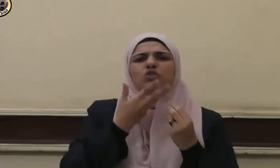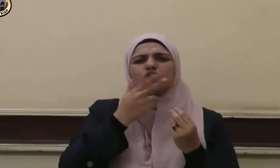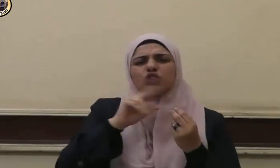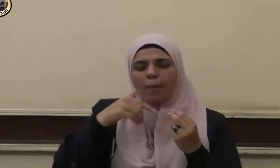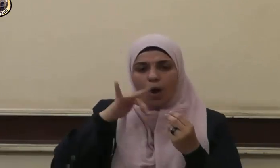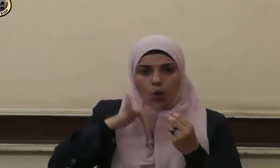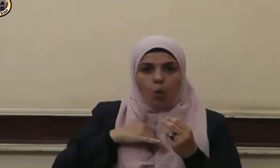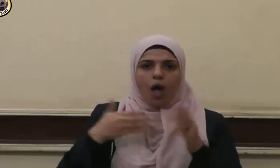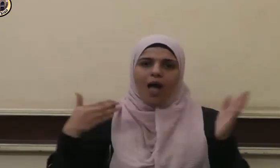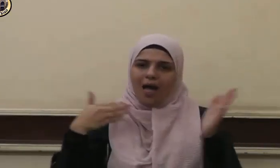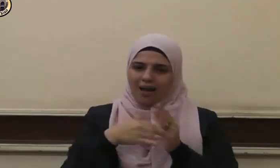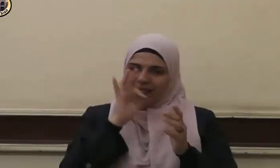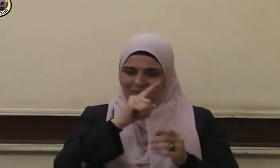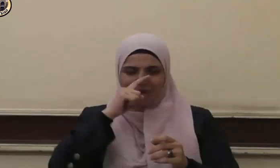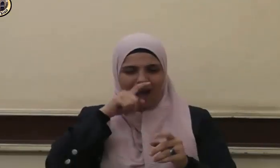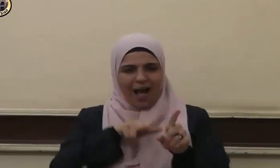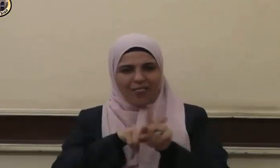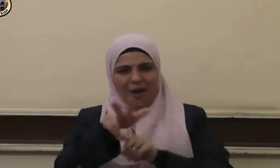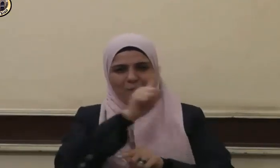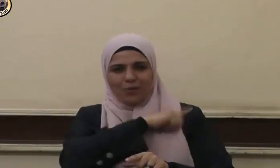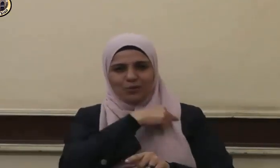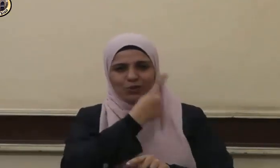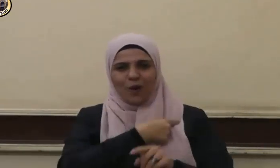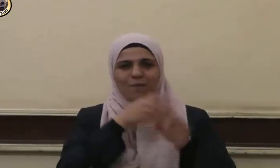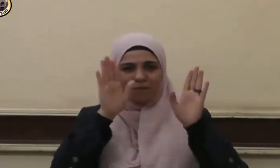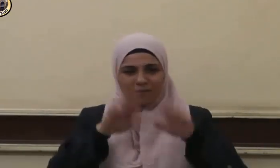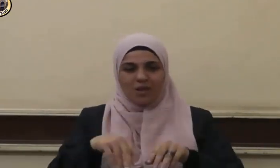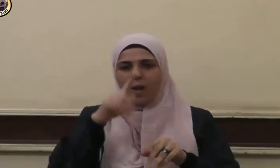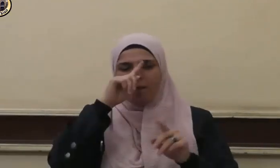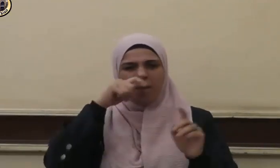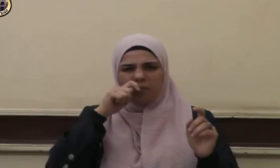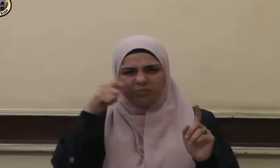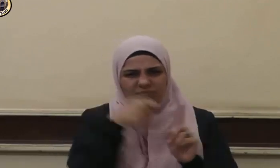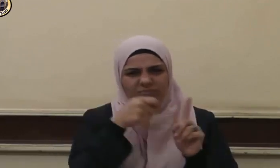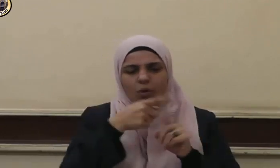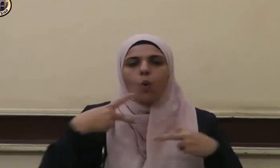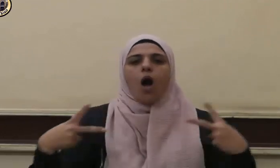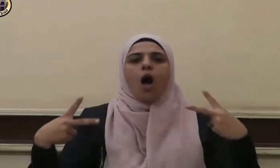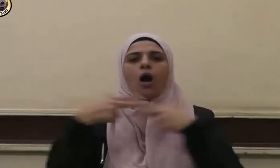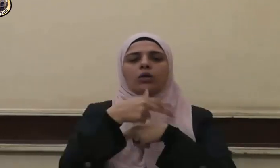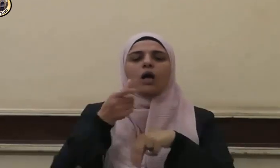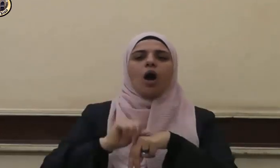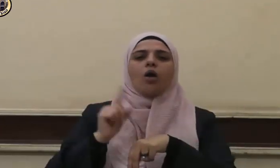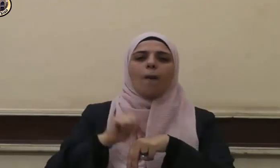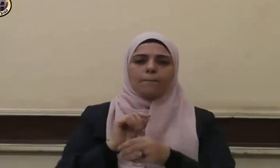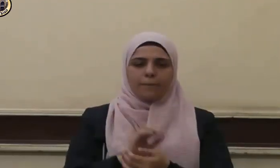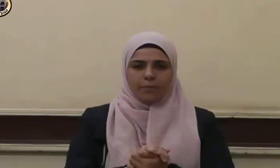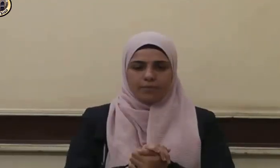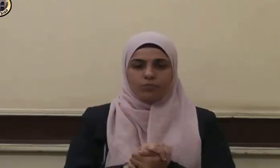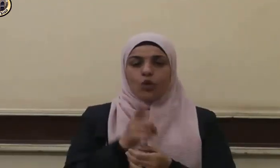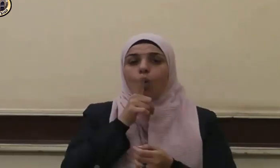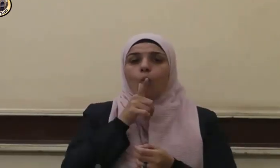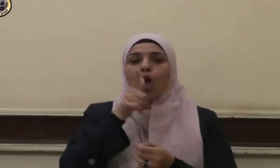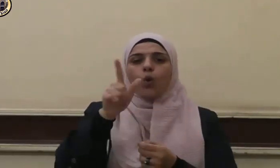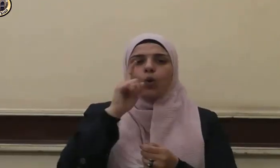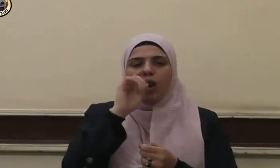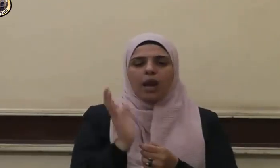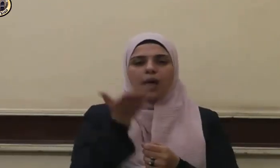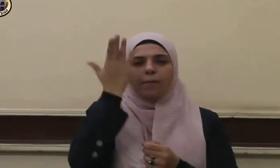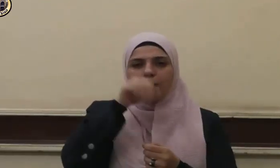يدخر له في الآخرة من البغي وقطيعة الرحم ويقول صلى